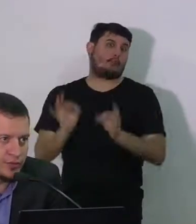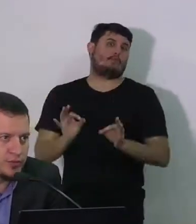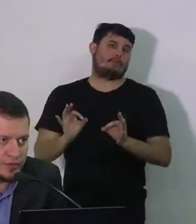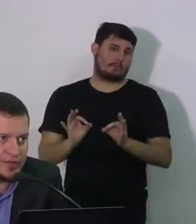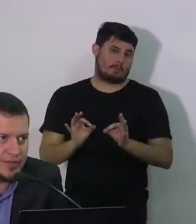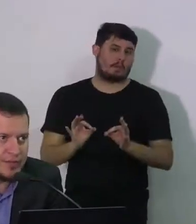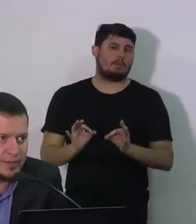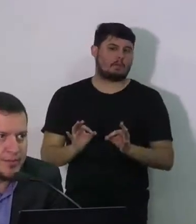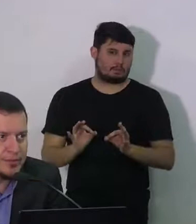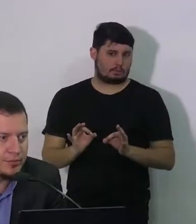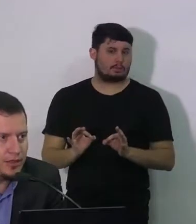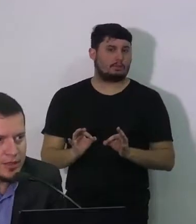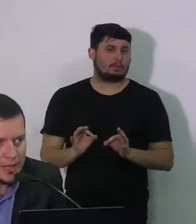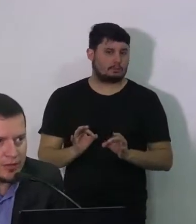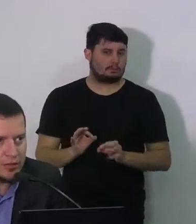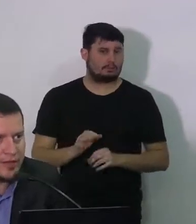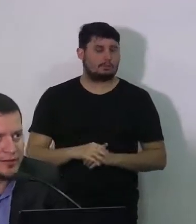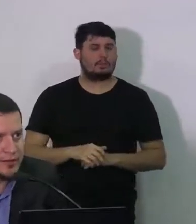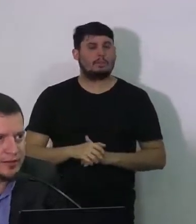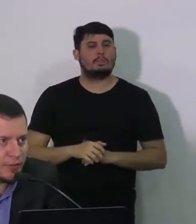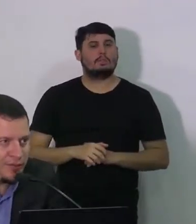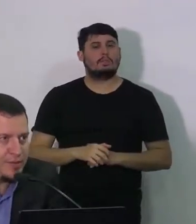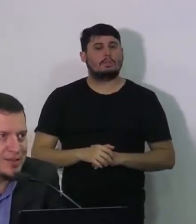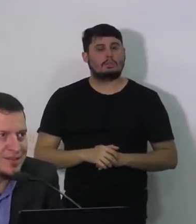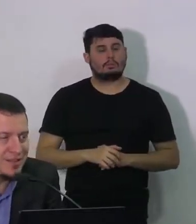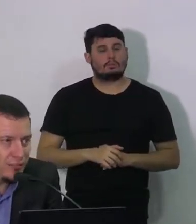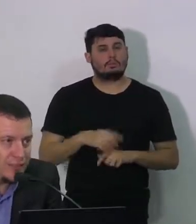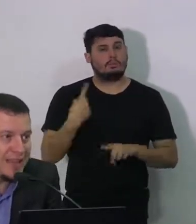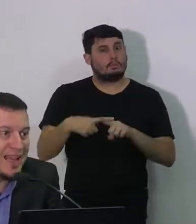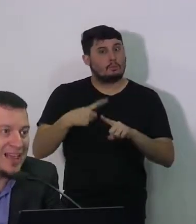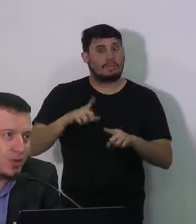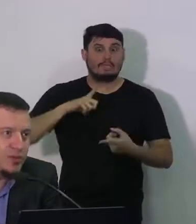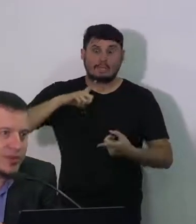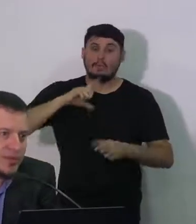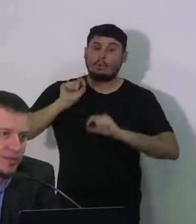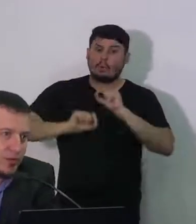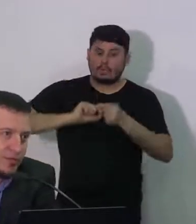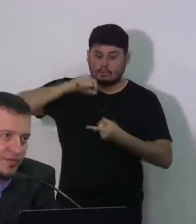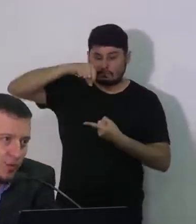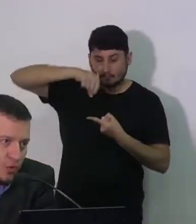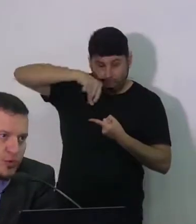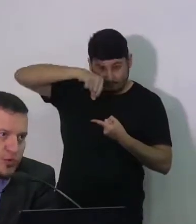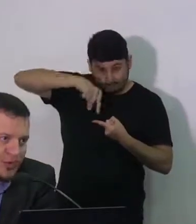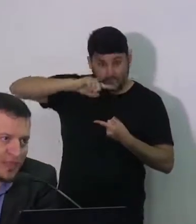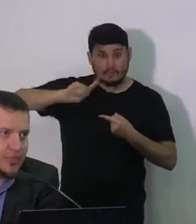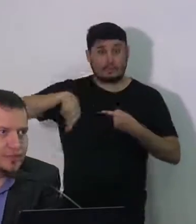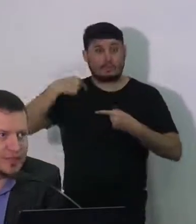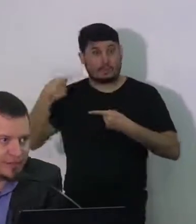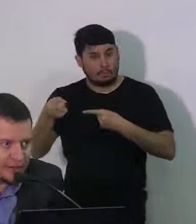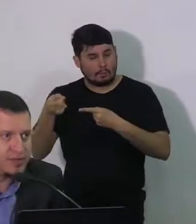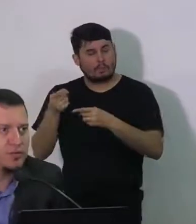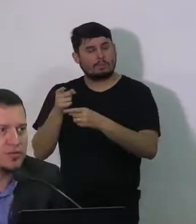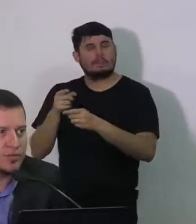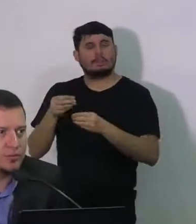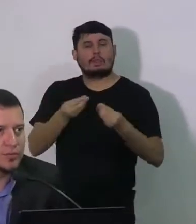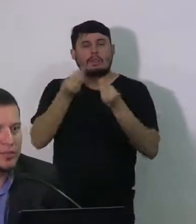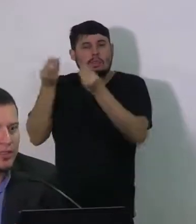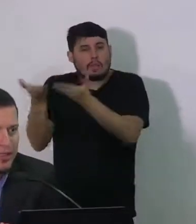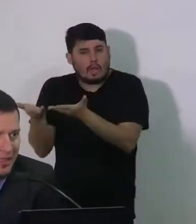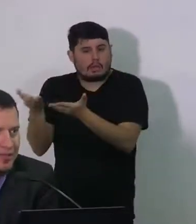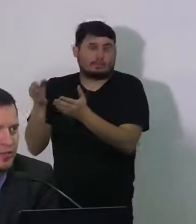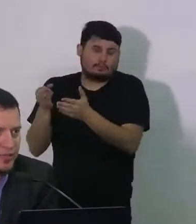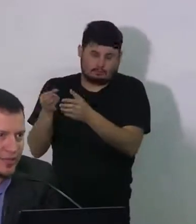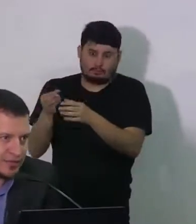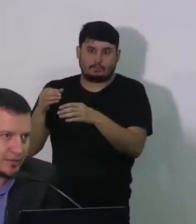fluxo é o fluxo que deveria ser mesmo a coleta e a confirmação e a notificação. Fomos notificados pela Secretaria Estadual de